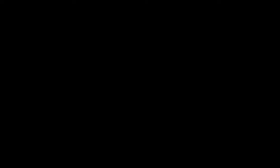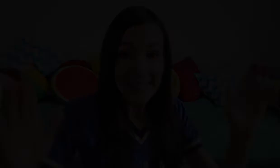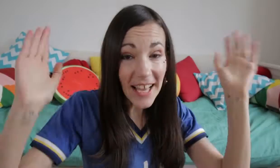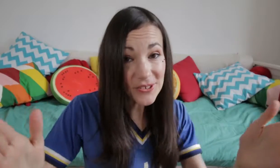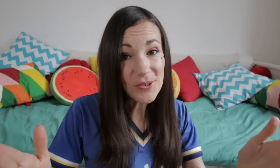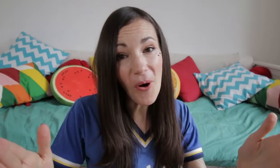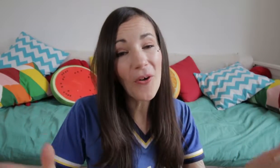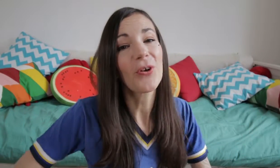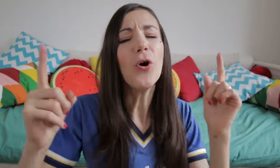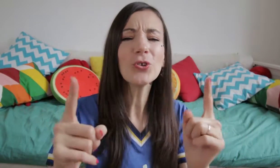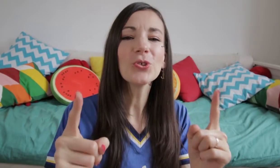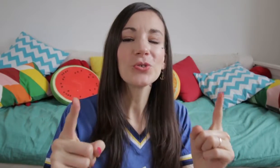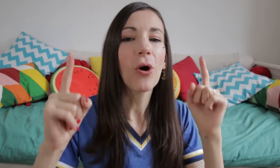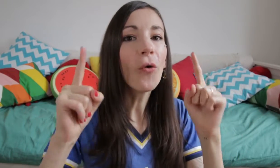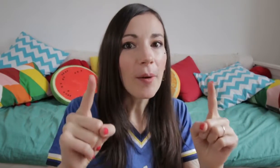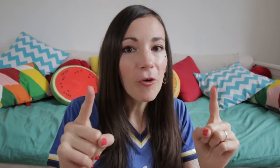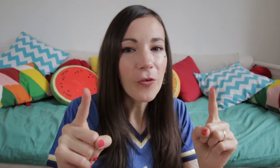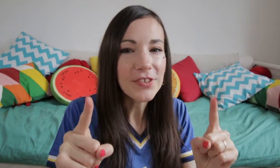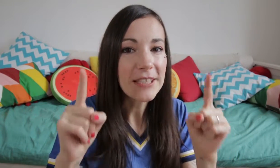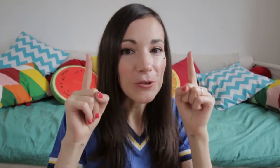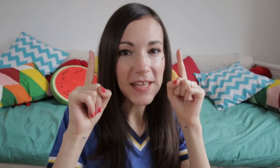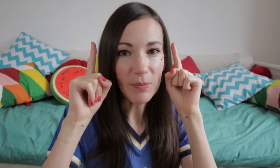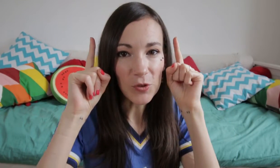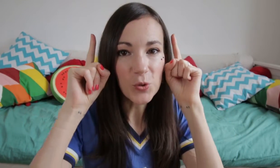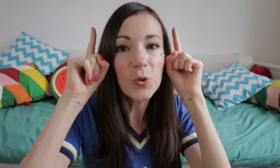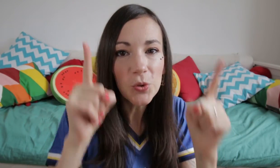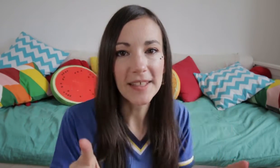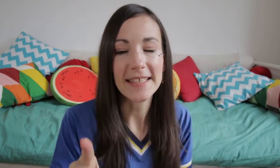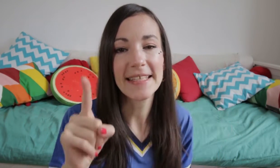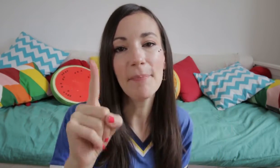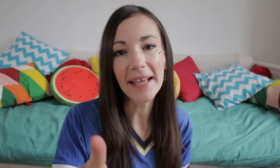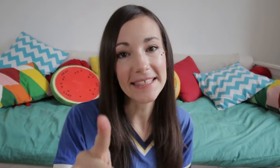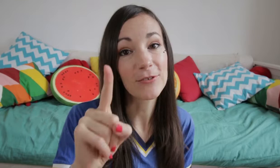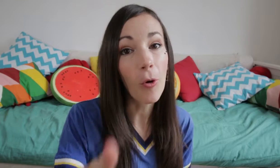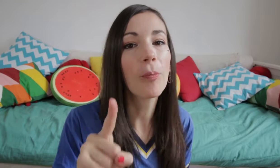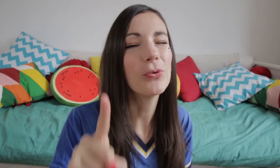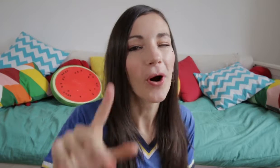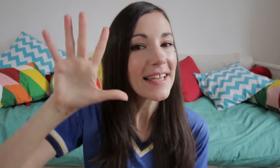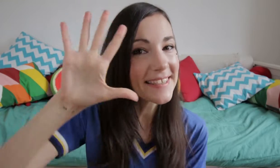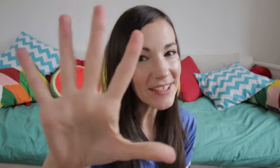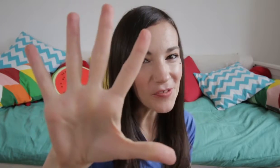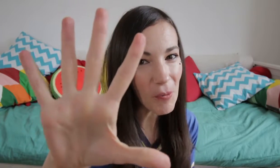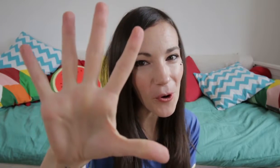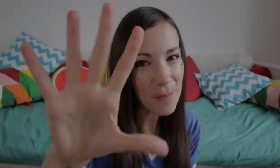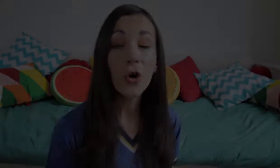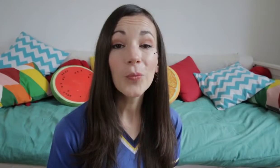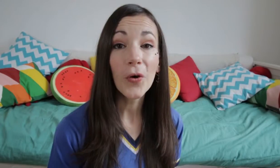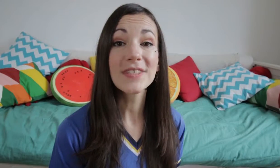Salut tout le monde, aujourd'hui on approfondit le thème du goûter, c'est parti donc pour 5 nouveaux mots. On commence